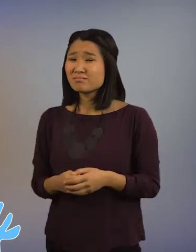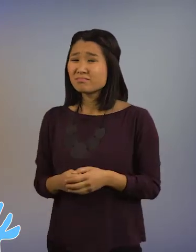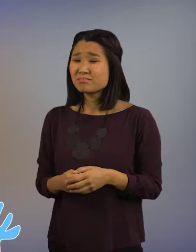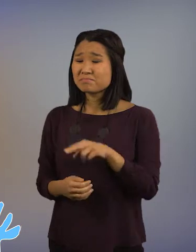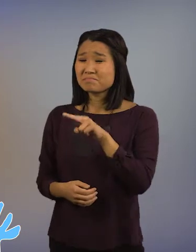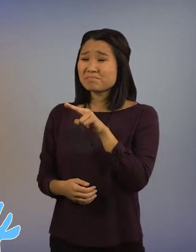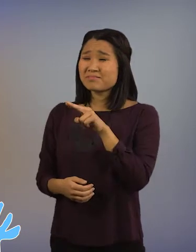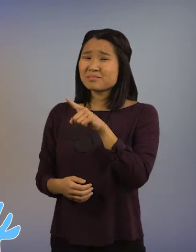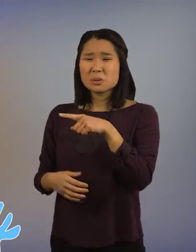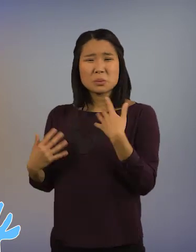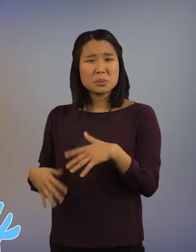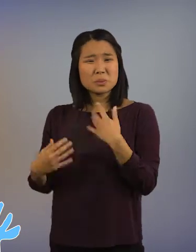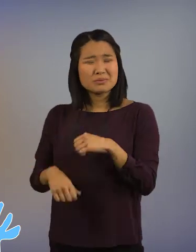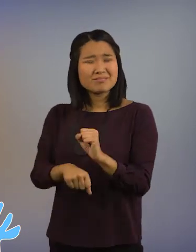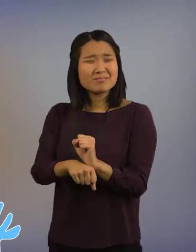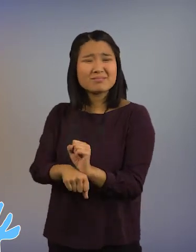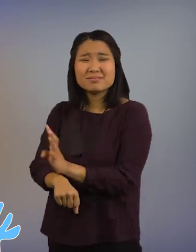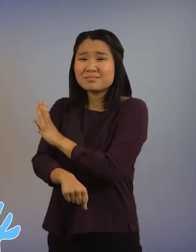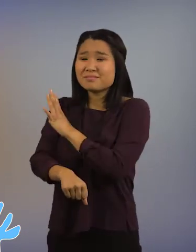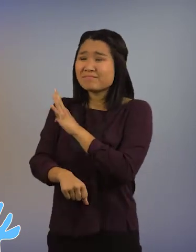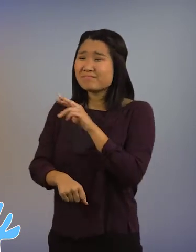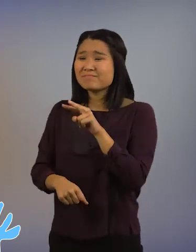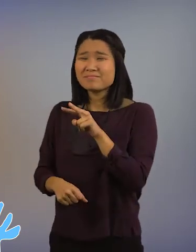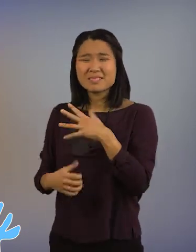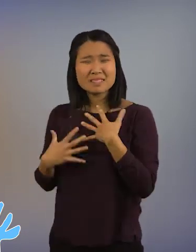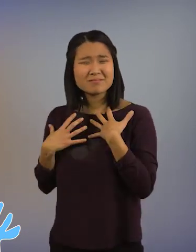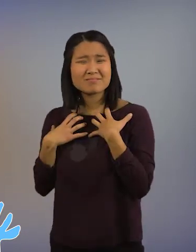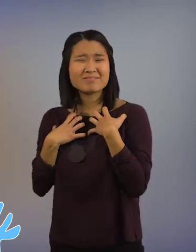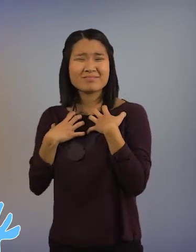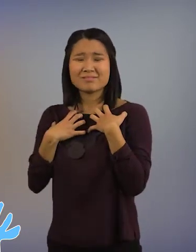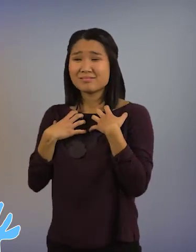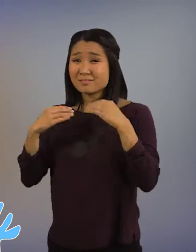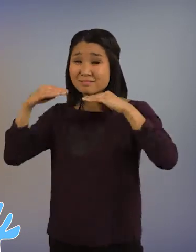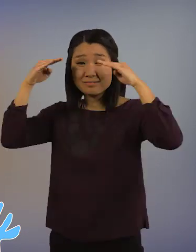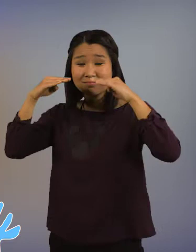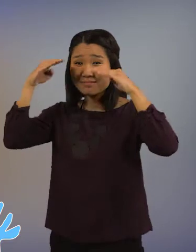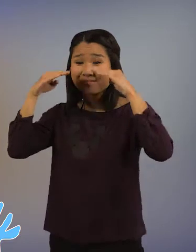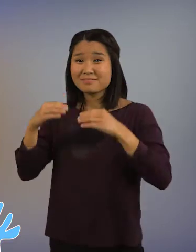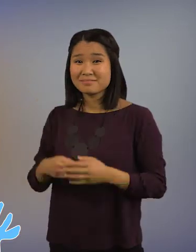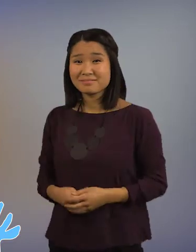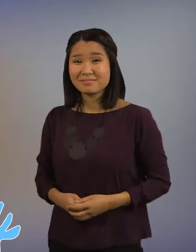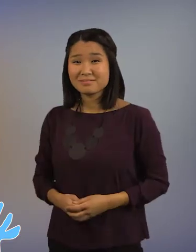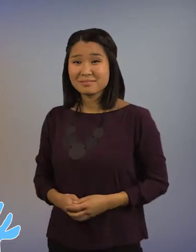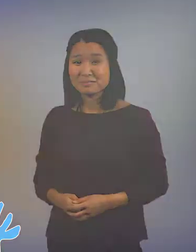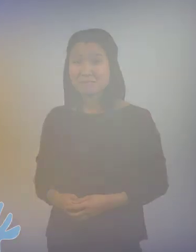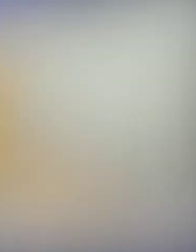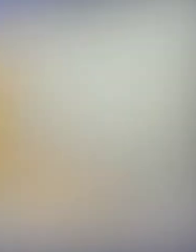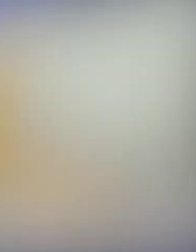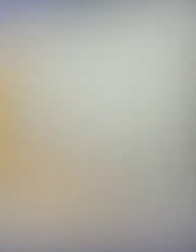illustrerar hon hur vi alla är på väg genom livet. Shiotas återkommande symbol, båten,